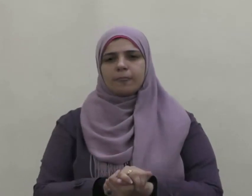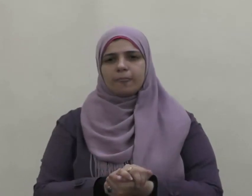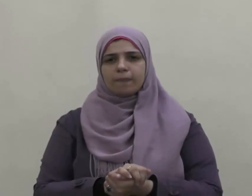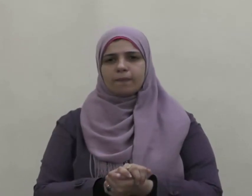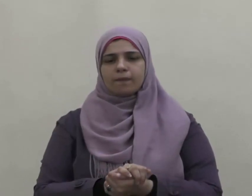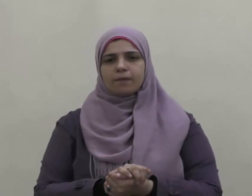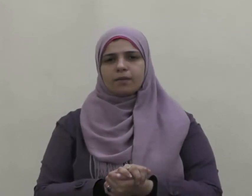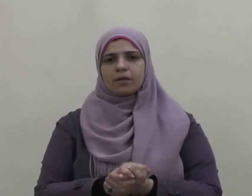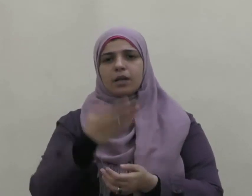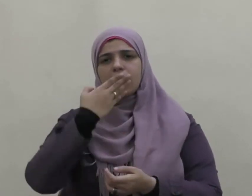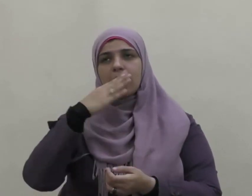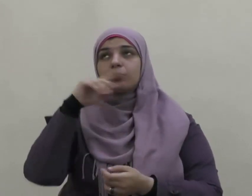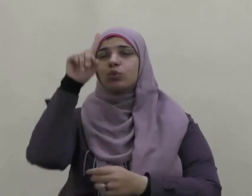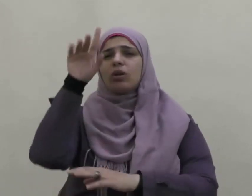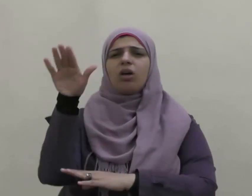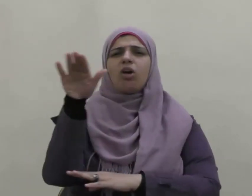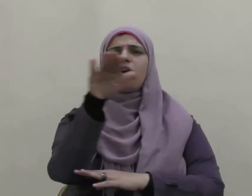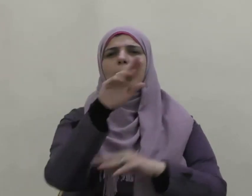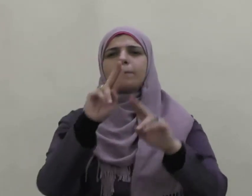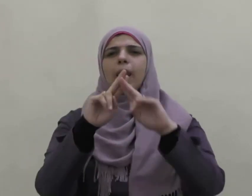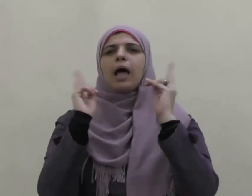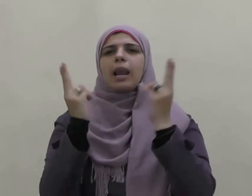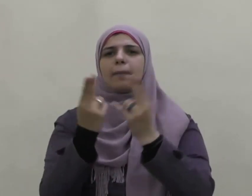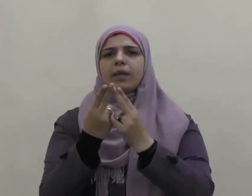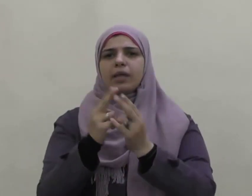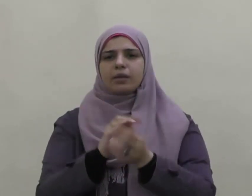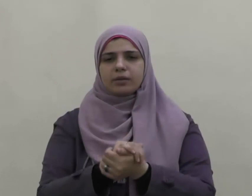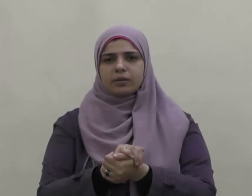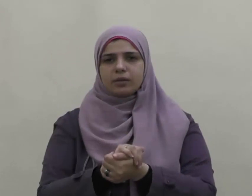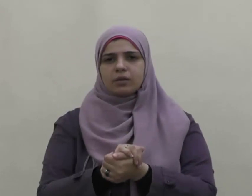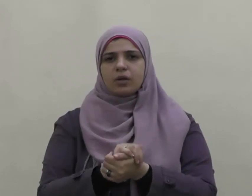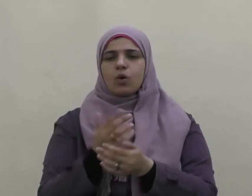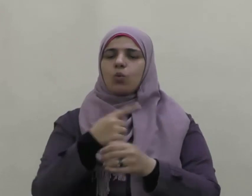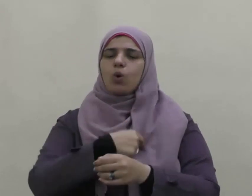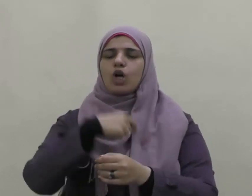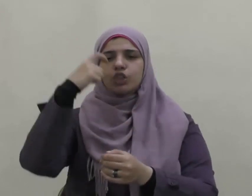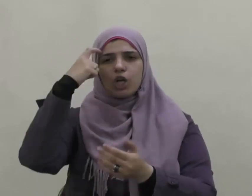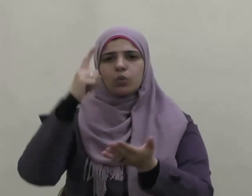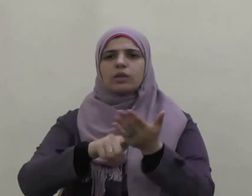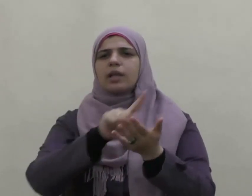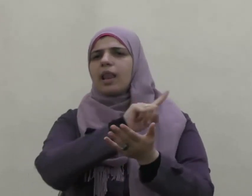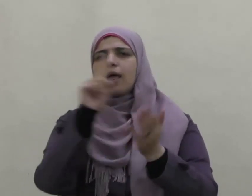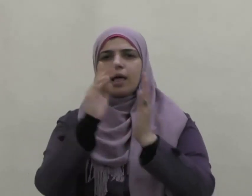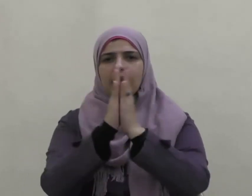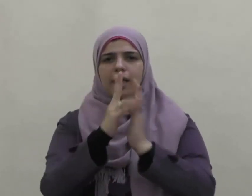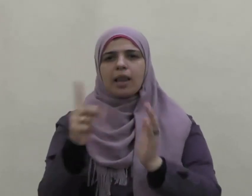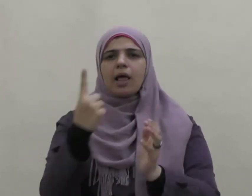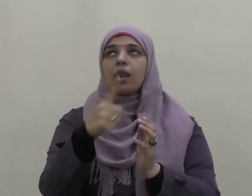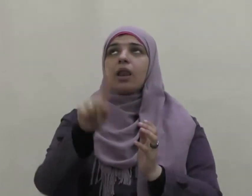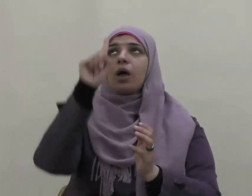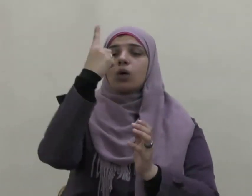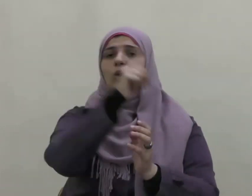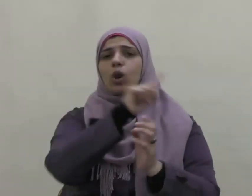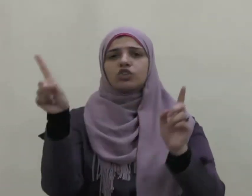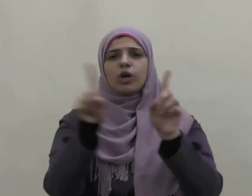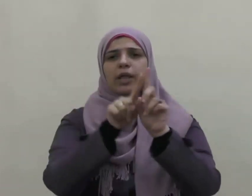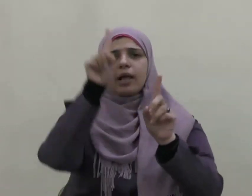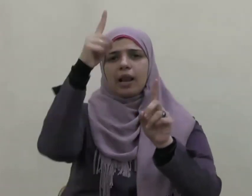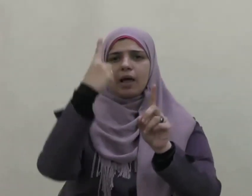الحمد لله رب العالمين وأشهد أن لا إله إلا الله وحده لا شريك له